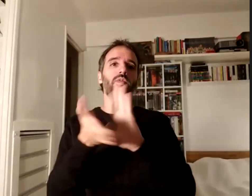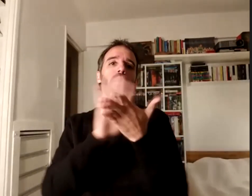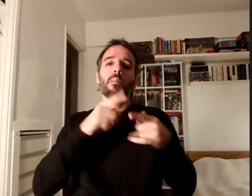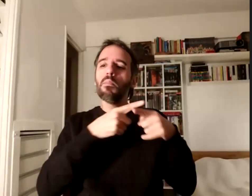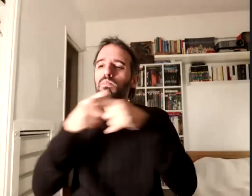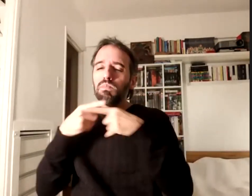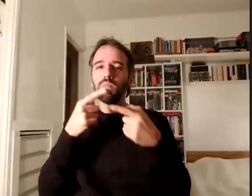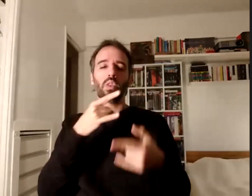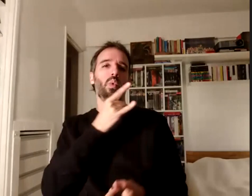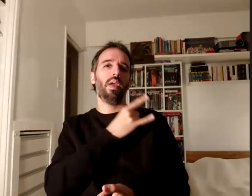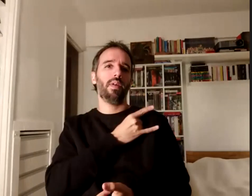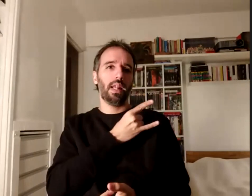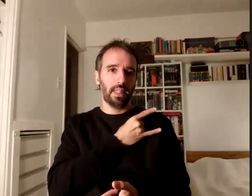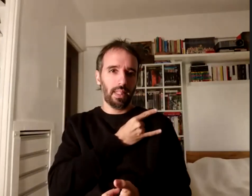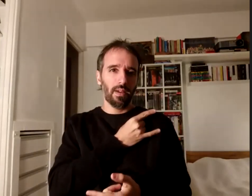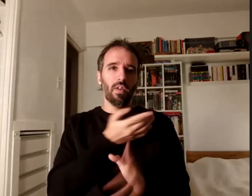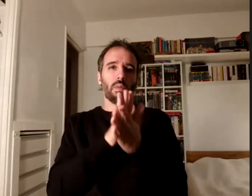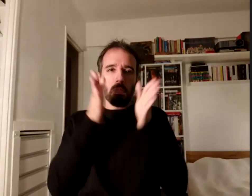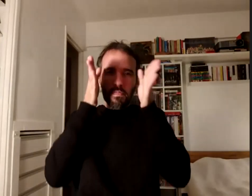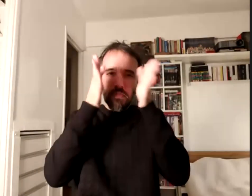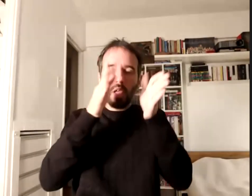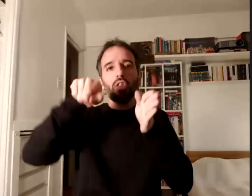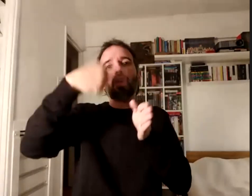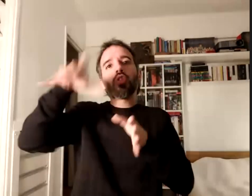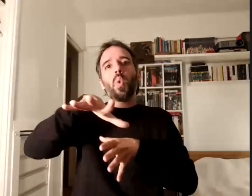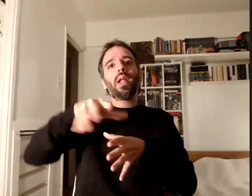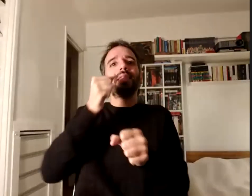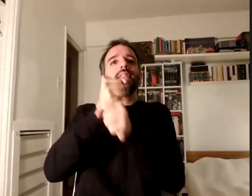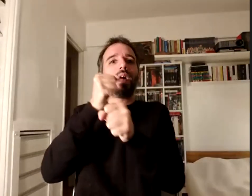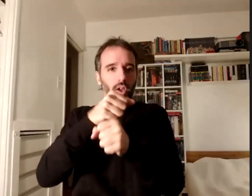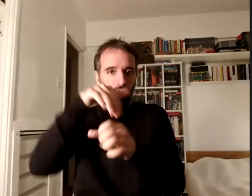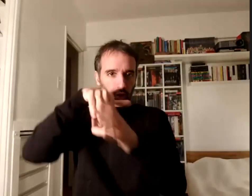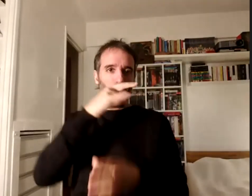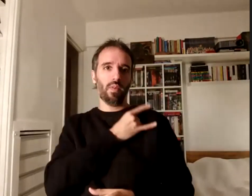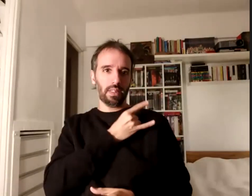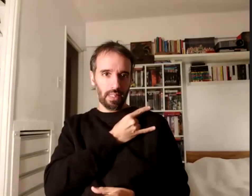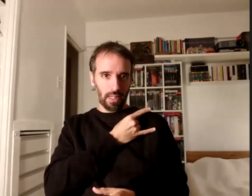mide desde otro lugar el trabajo universitario y que lo saque de los